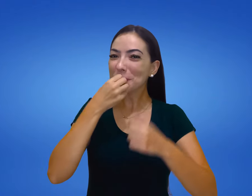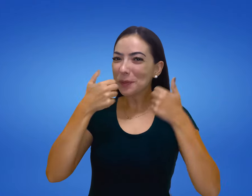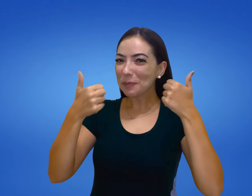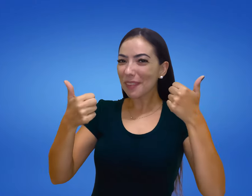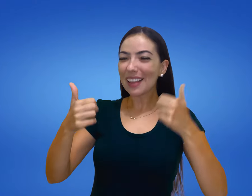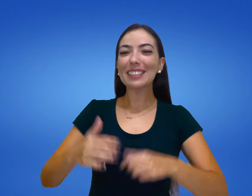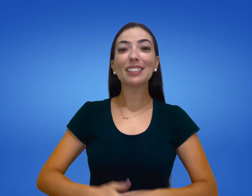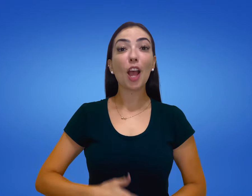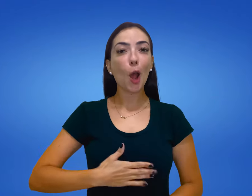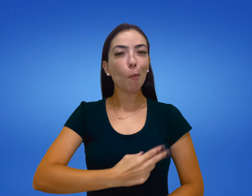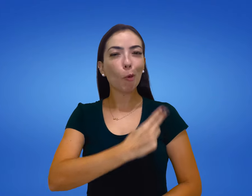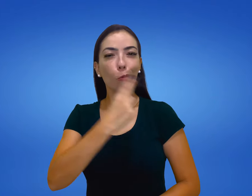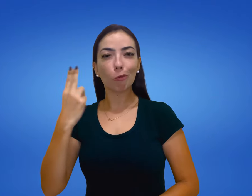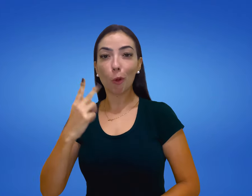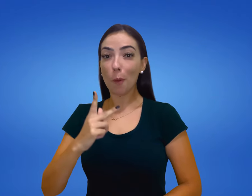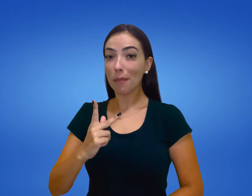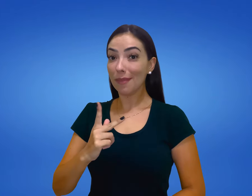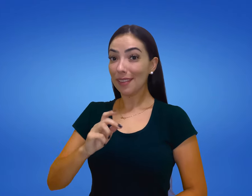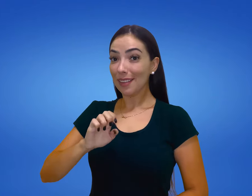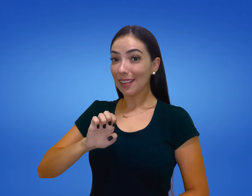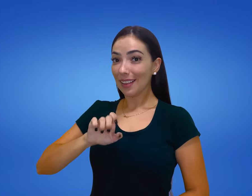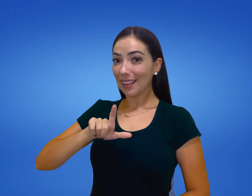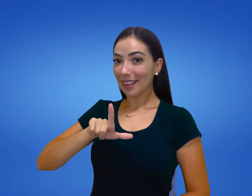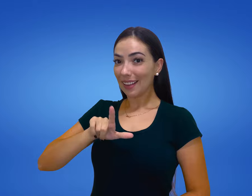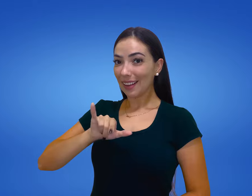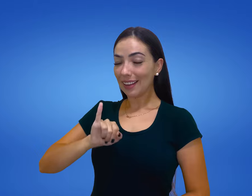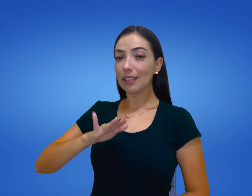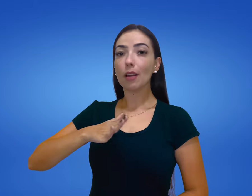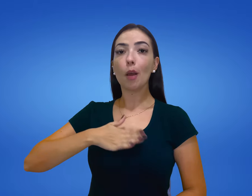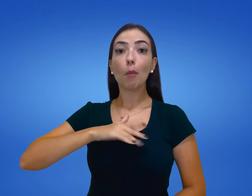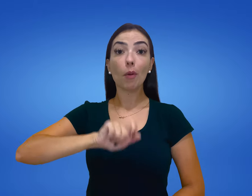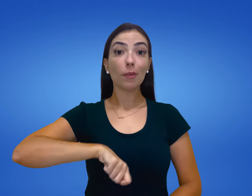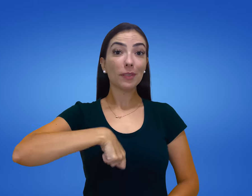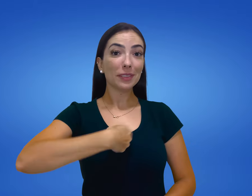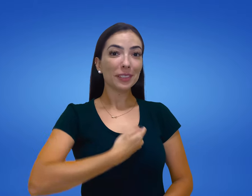tudo bem? Meu nome é Kelly e esse é o meu sinal.